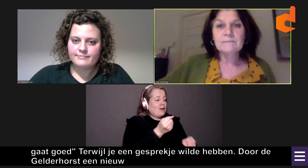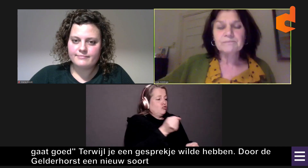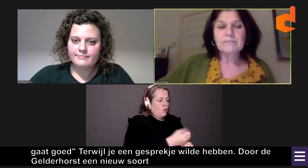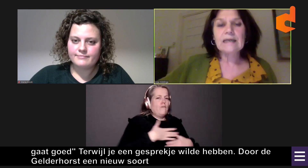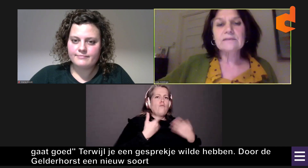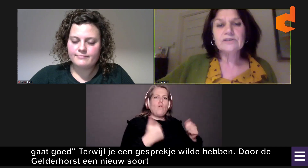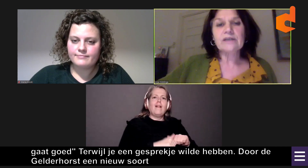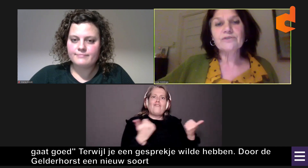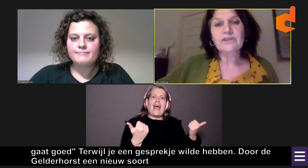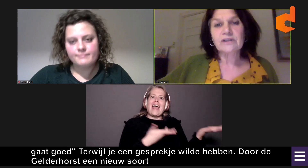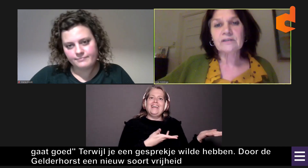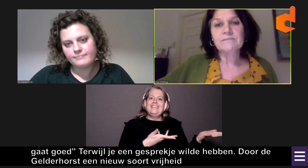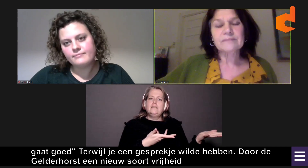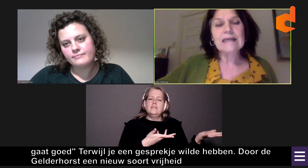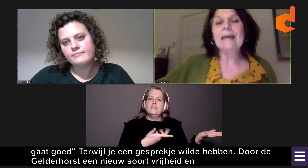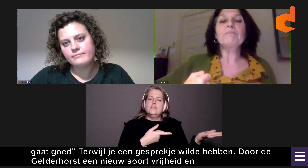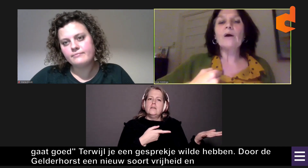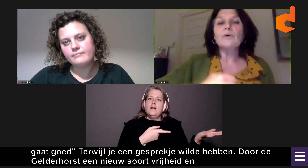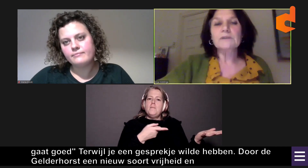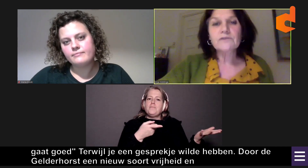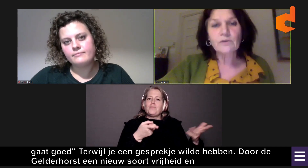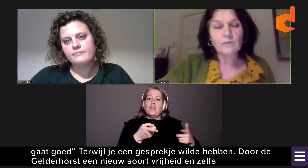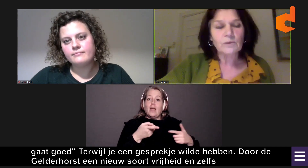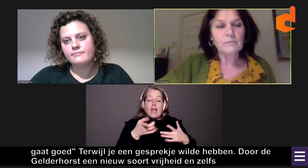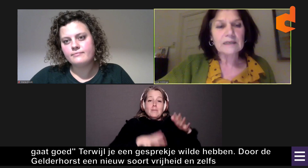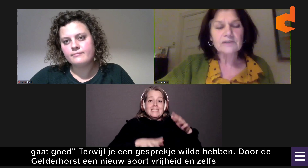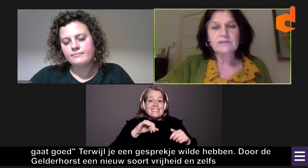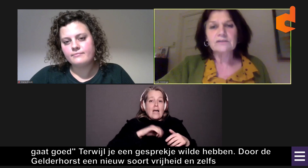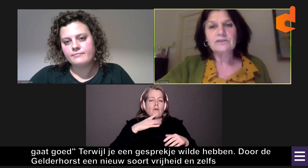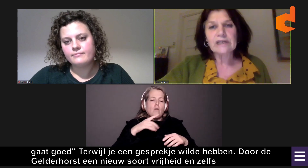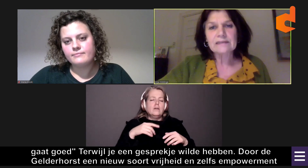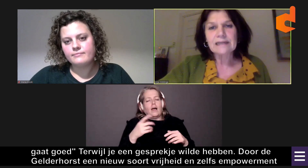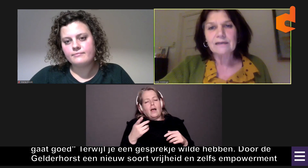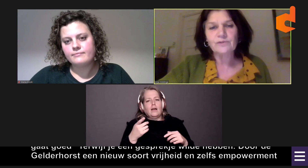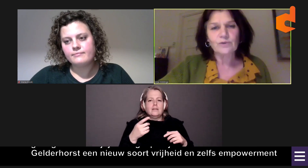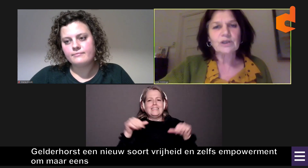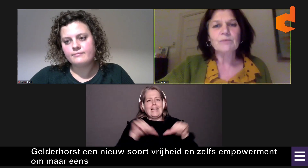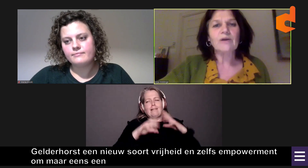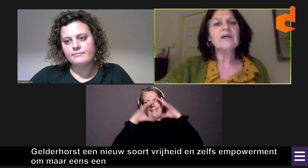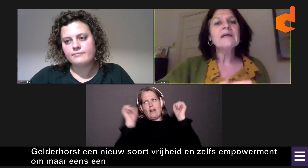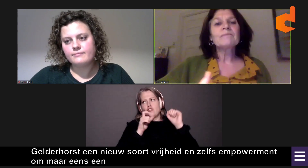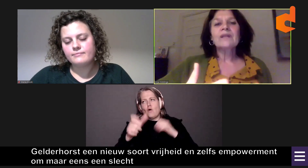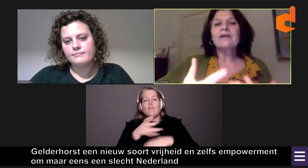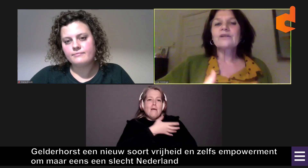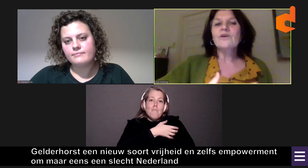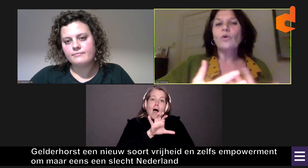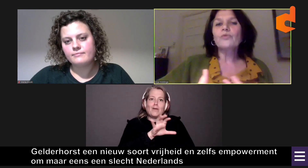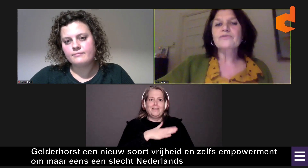en zelfs empowerment. Om maar eens een slecht Nederlands woord te gebruiken.